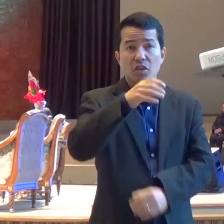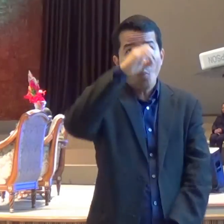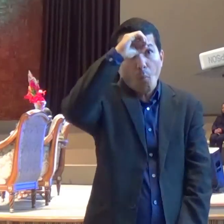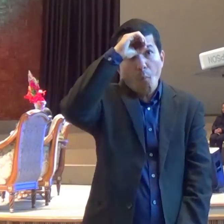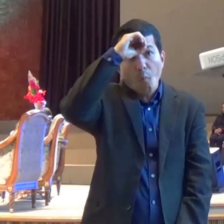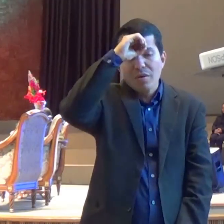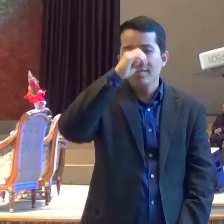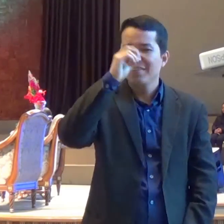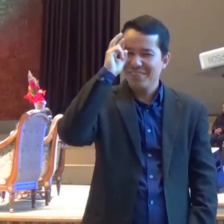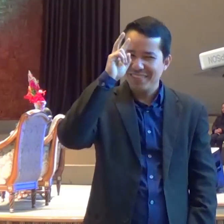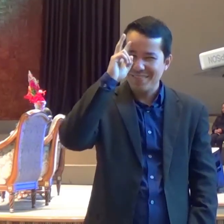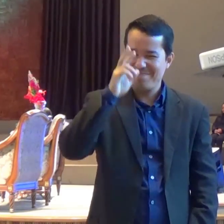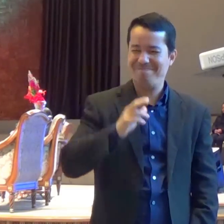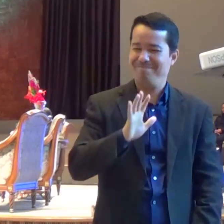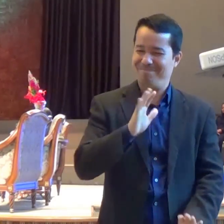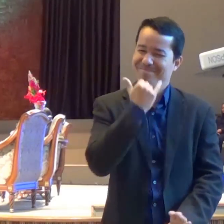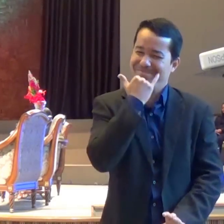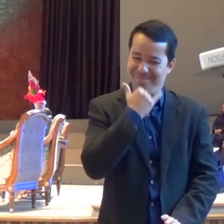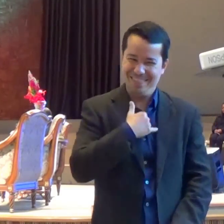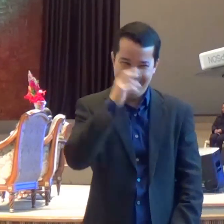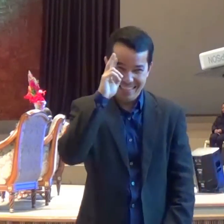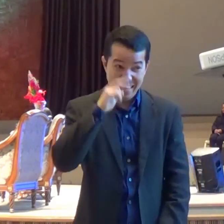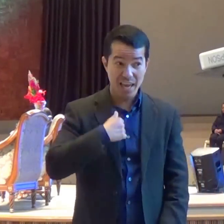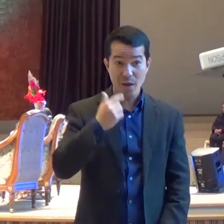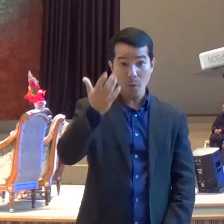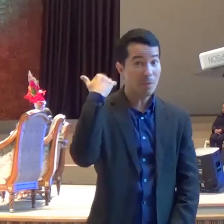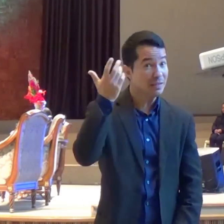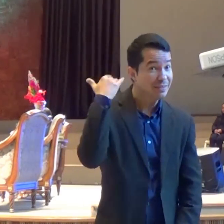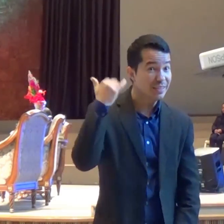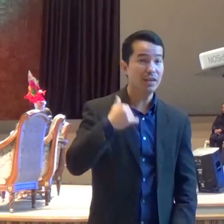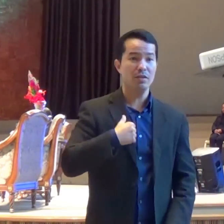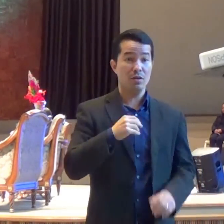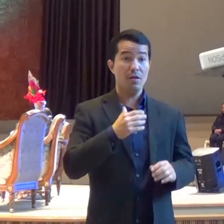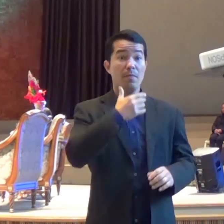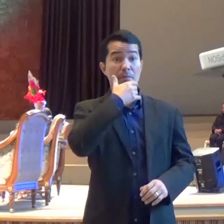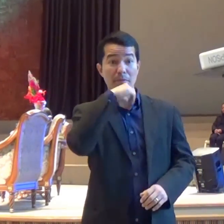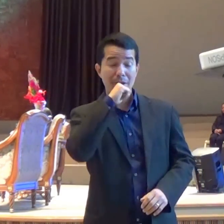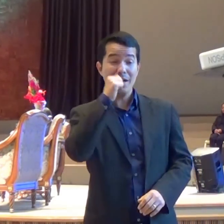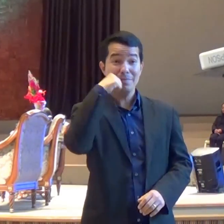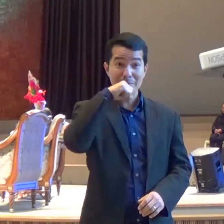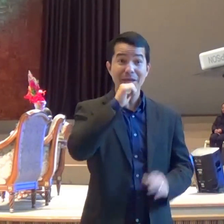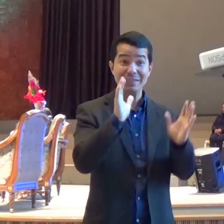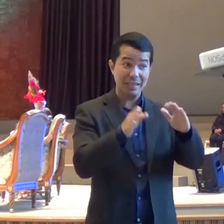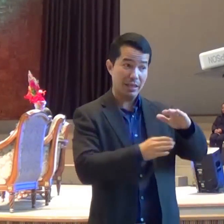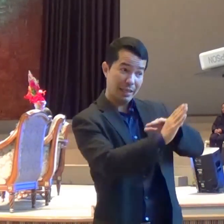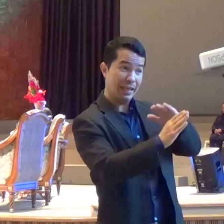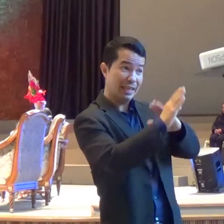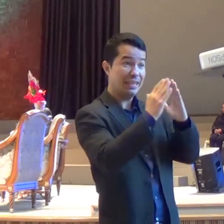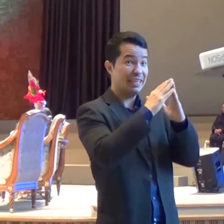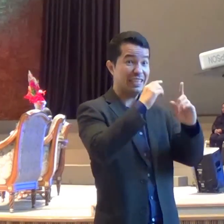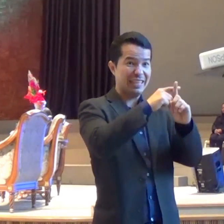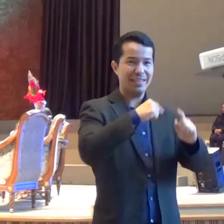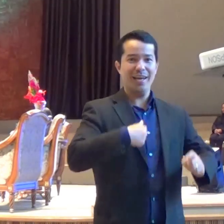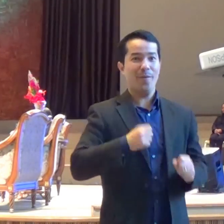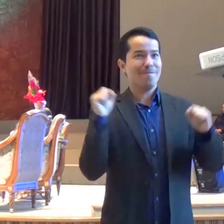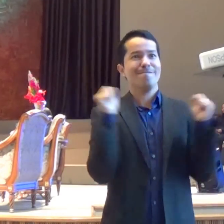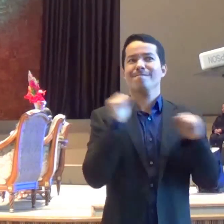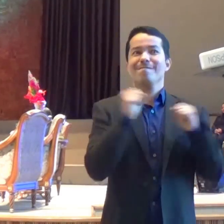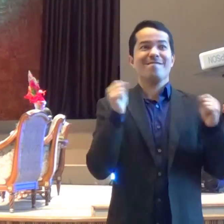Já frequentava a igreja Meus pais já frequentavam a igreja E eu adorava o culto de ceia Eu não podia tomar ceia